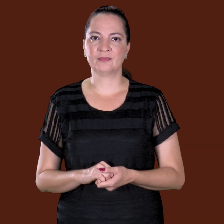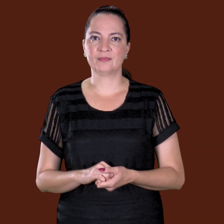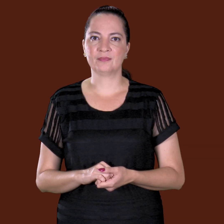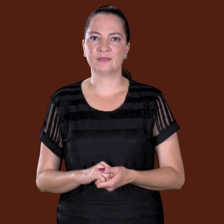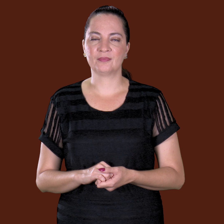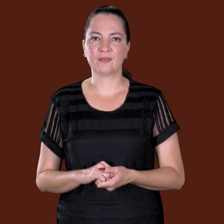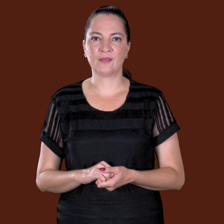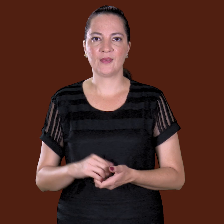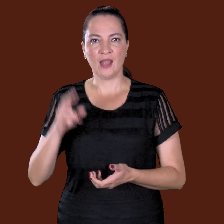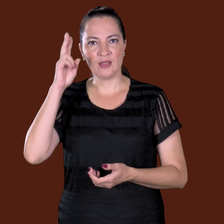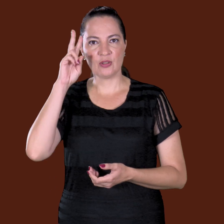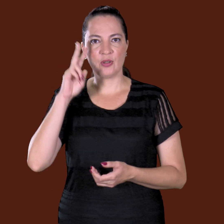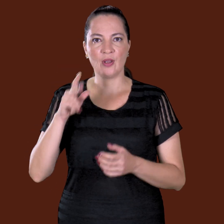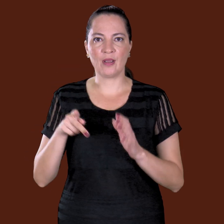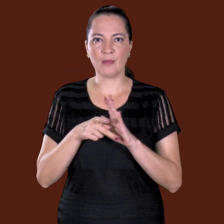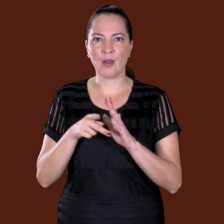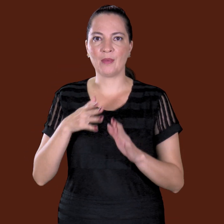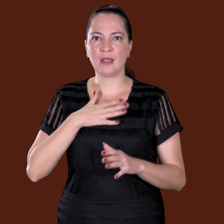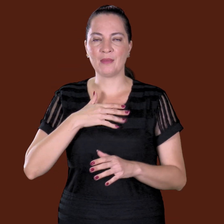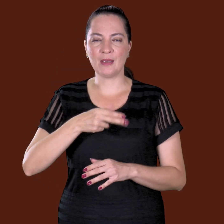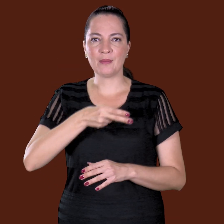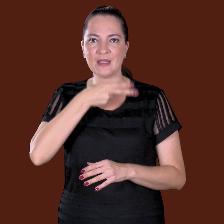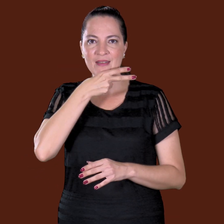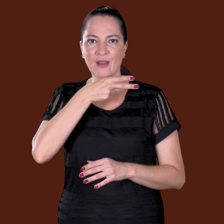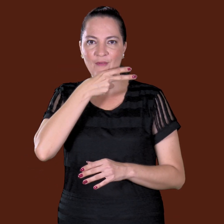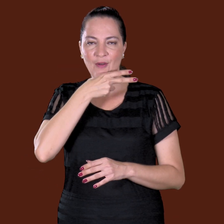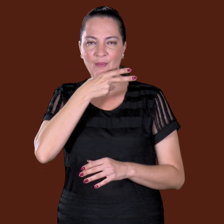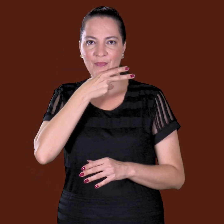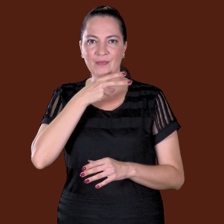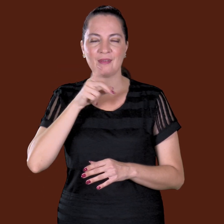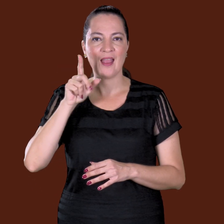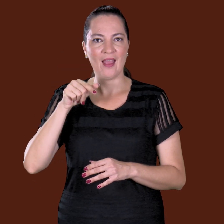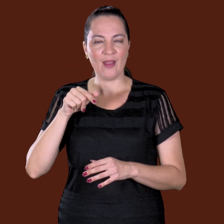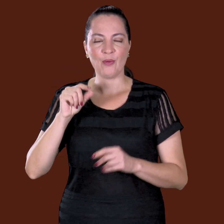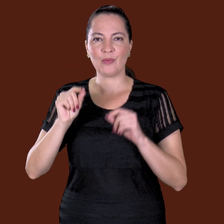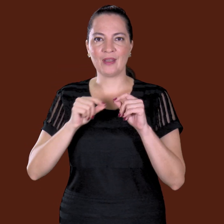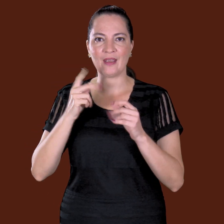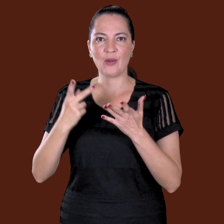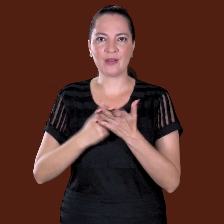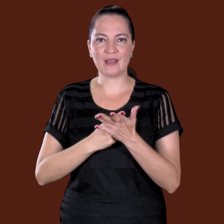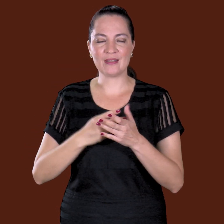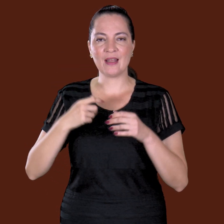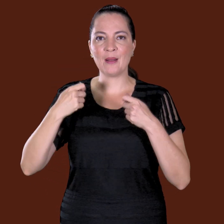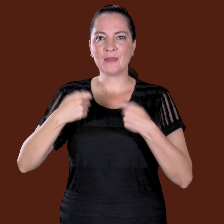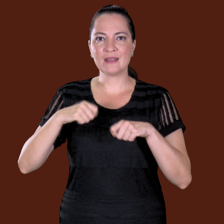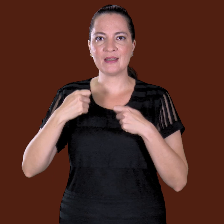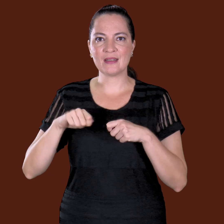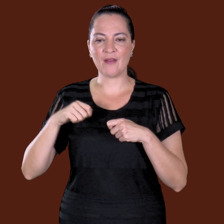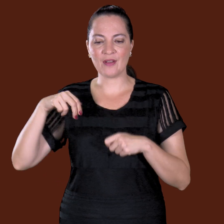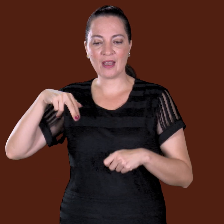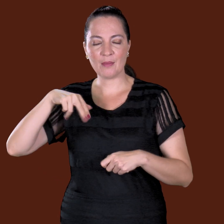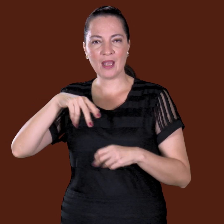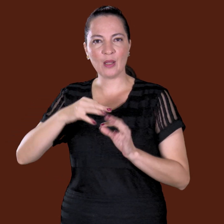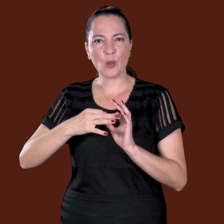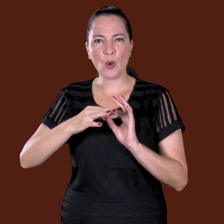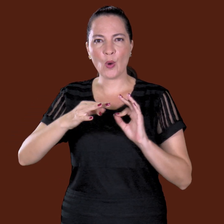da minha bisavó. Ela precisava andar numa caminhada muito grande